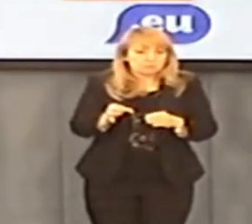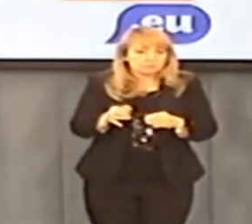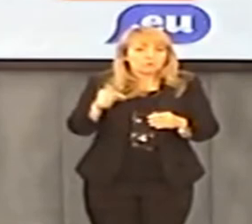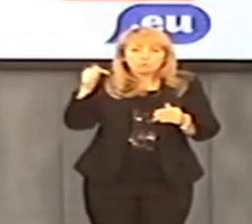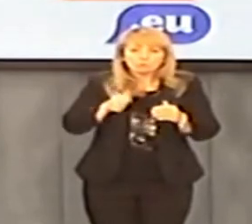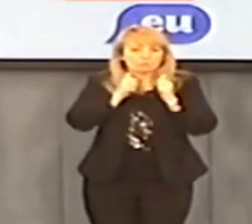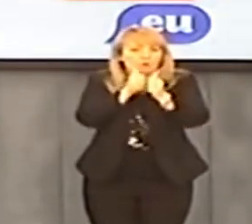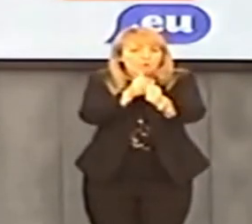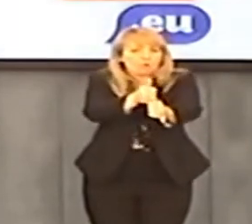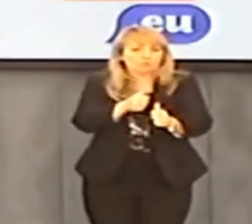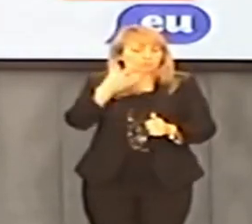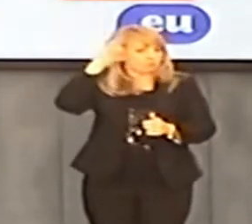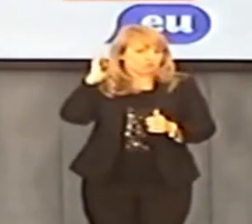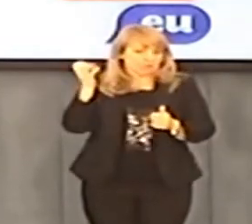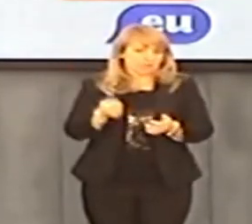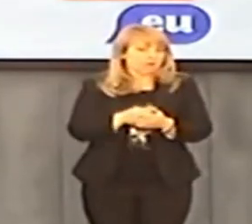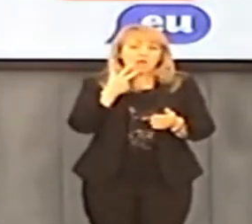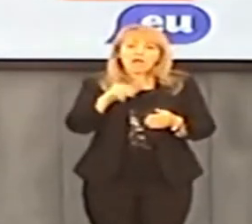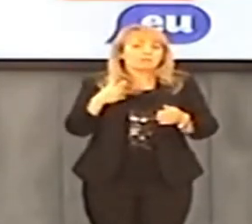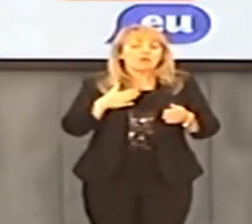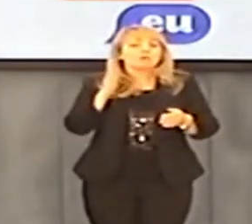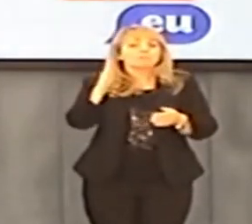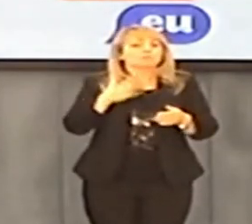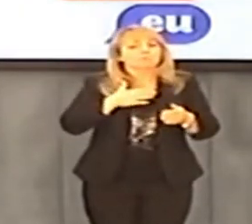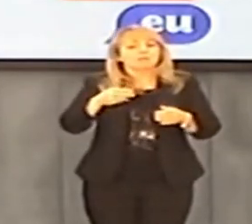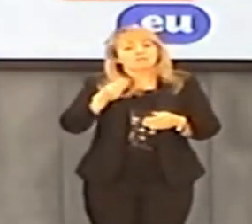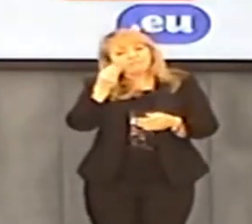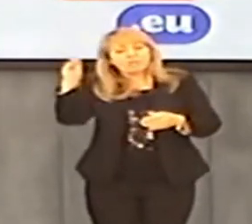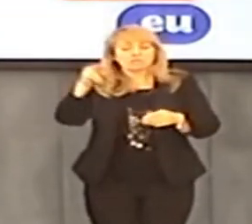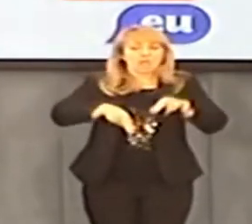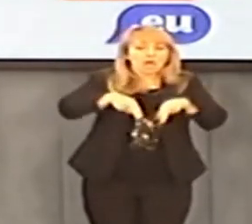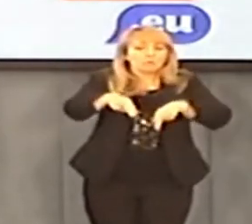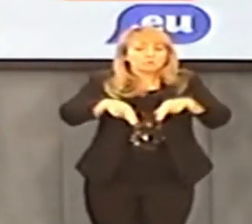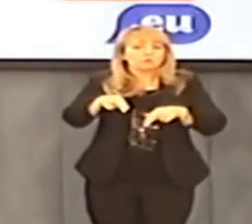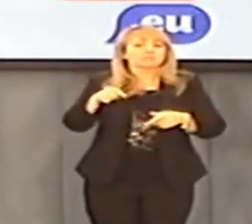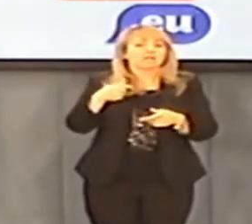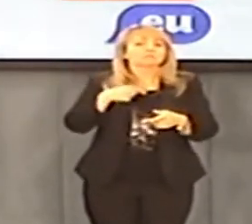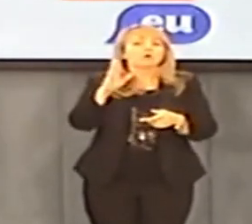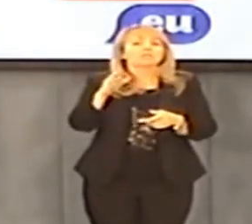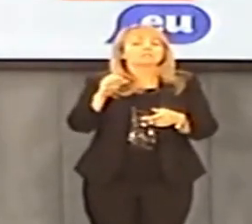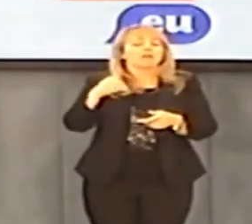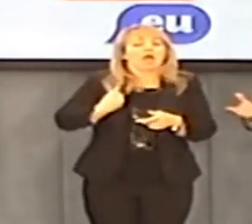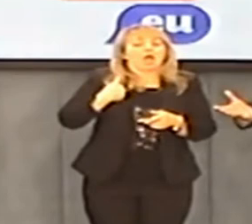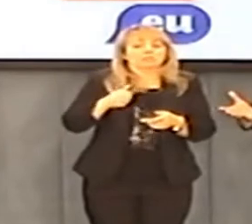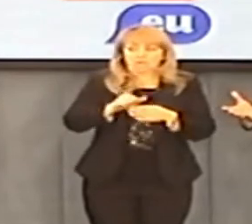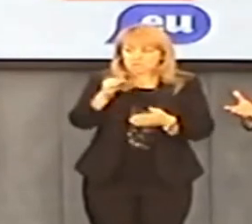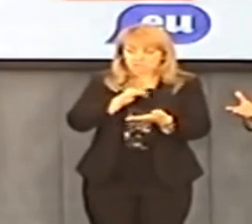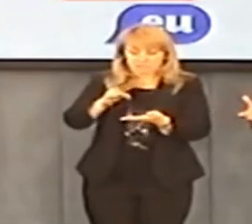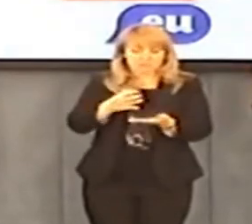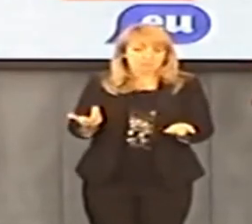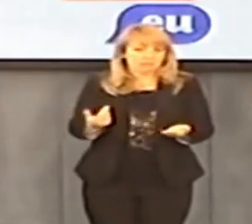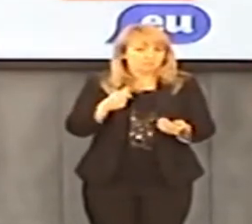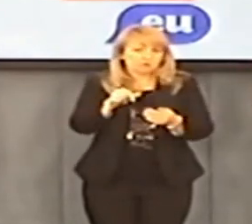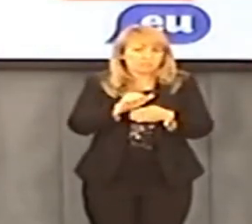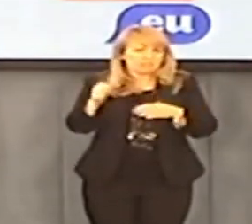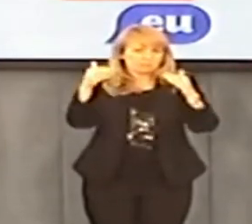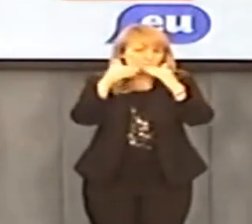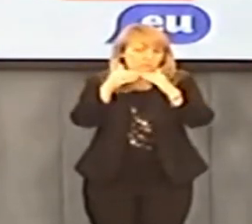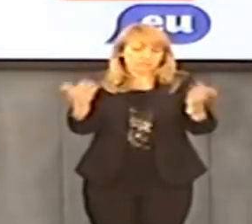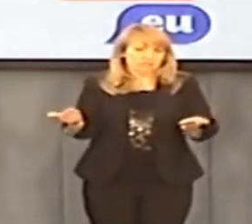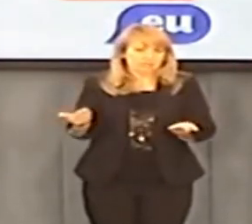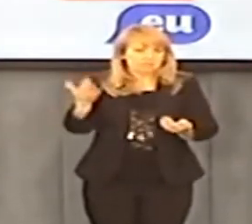Polaków o 40%. Dogonimy Czechy. A nie, że będziemy mieli więcej autostrad niż Wielka Brytynia, która jest wyspą